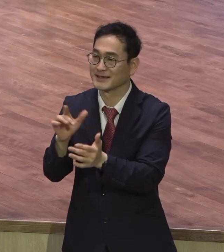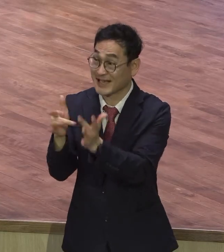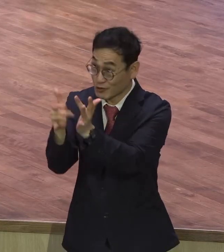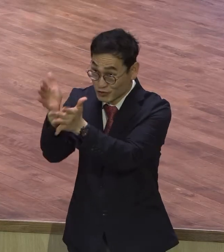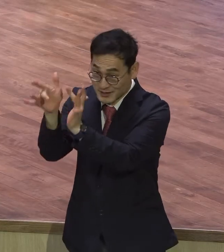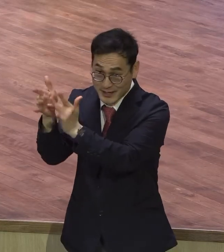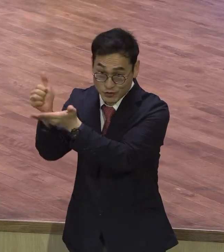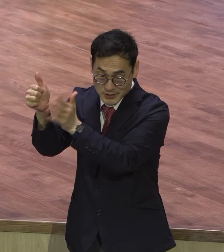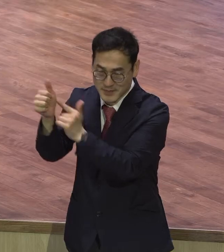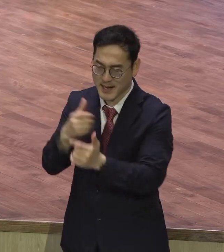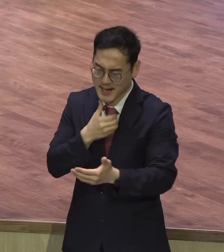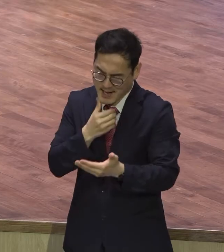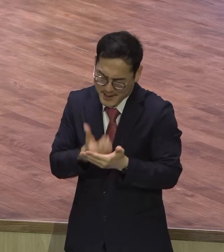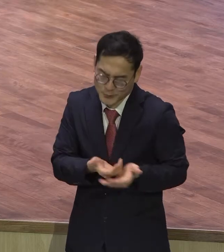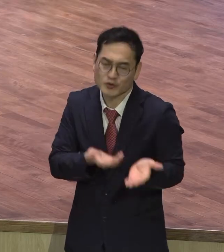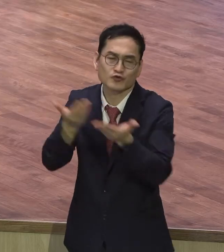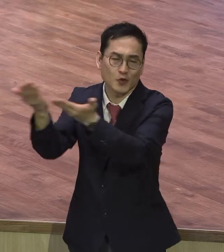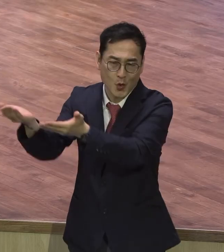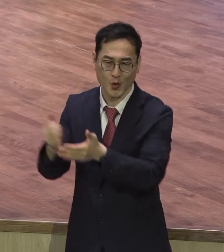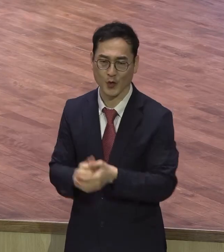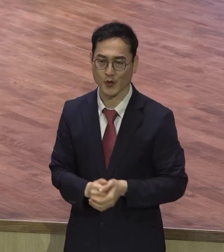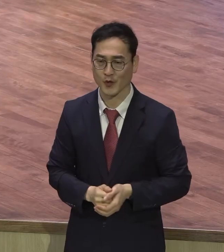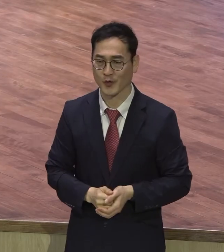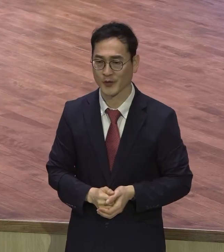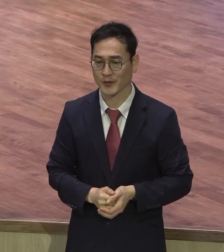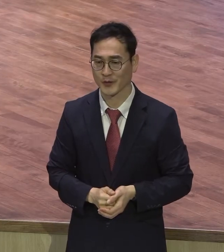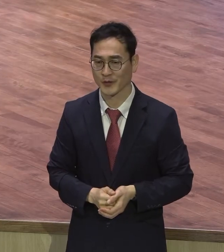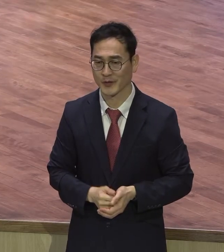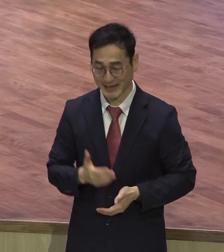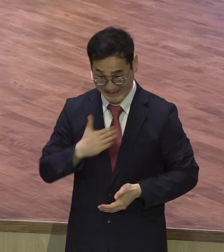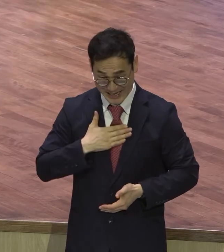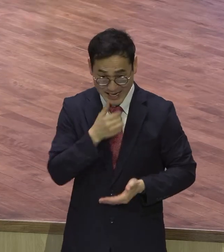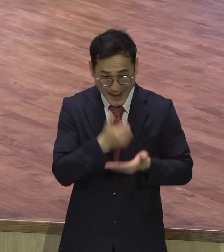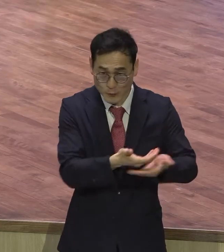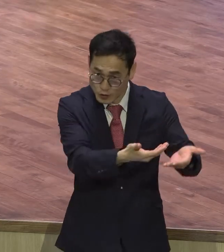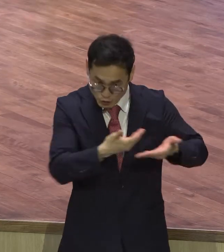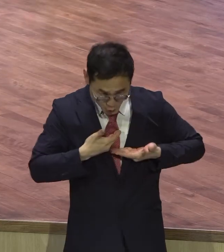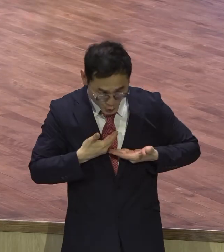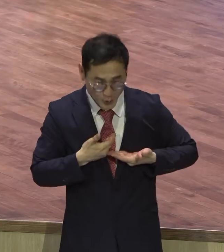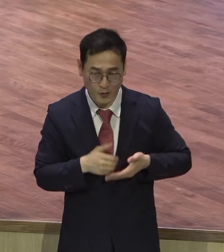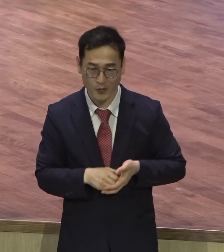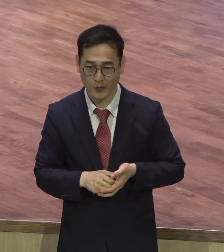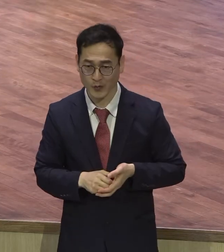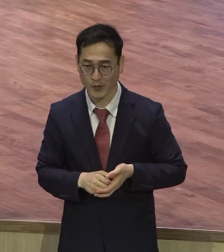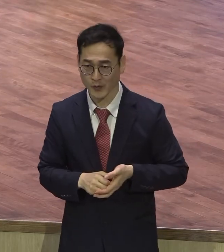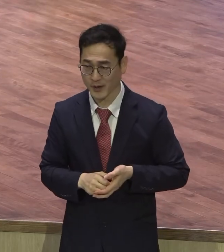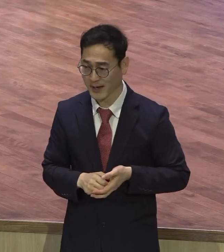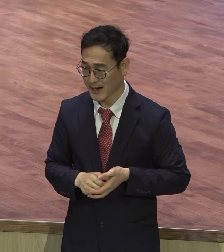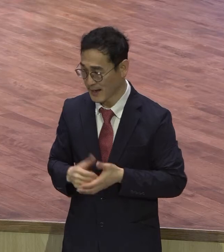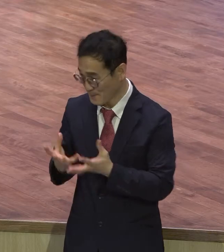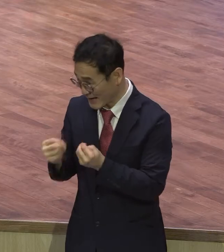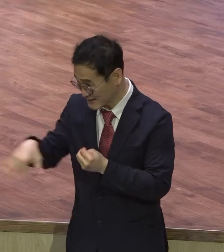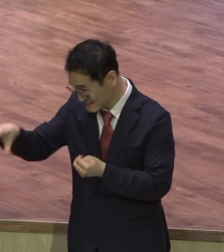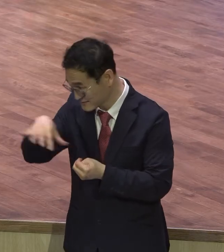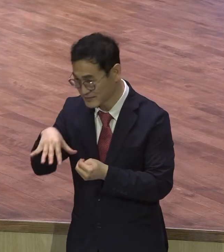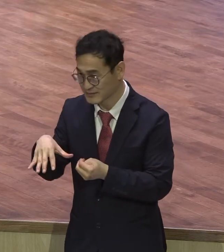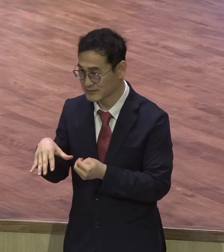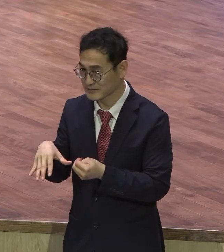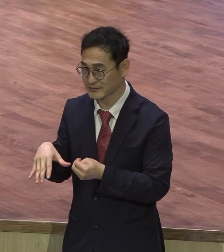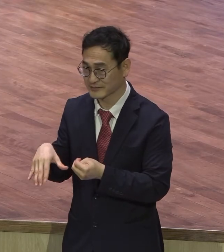주의종을 감동시키는 많은 동력자들을 감동시키는 이런 영적 수준으로